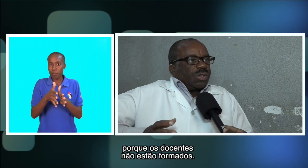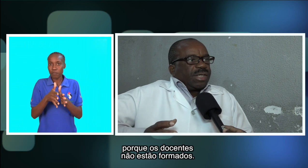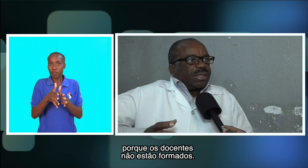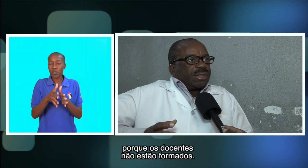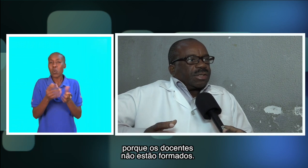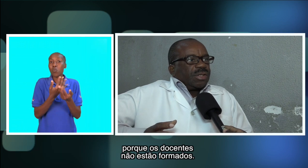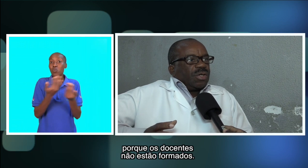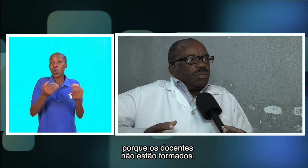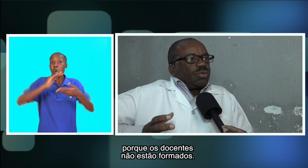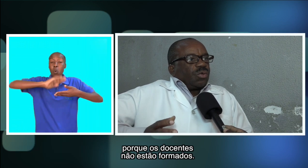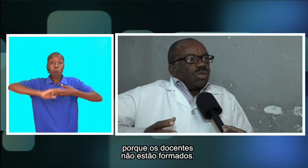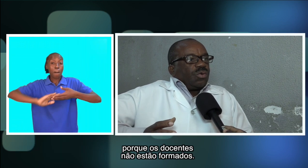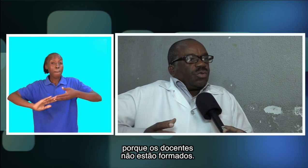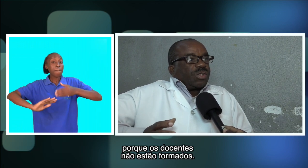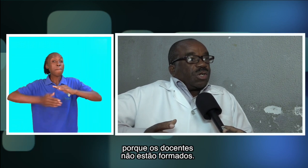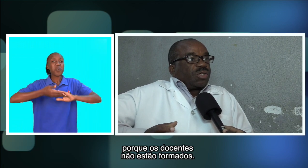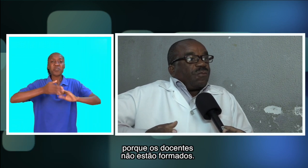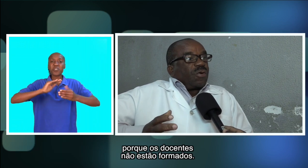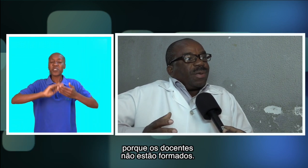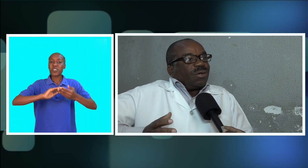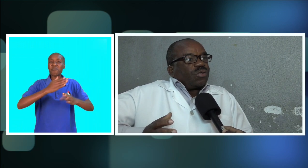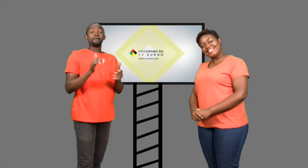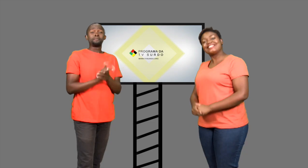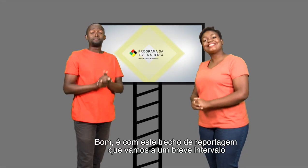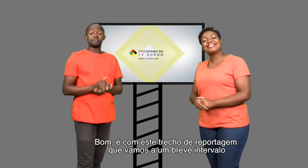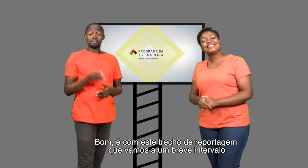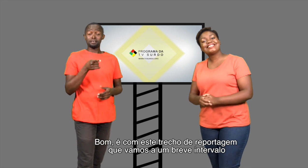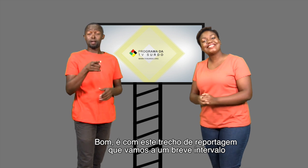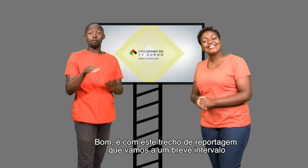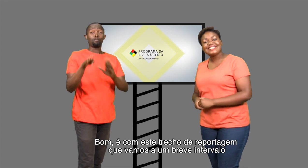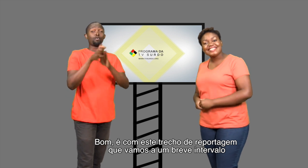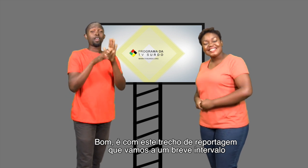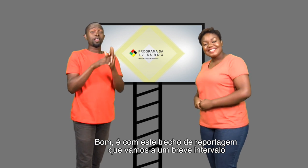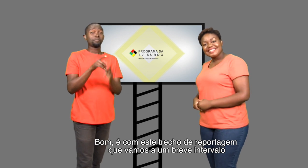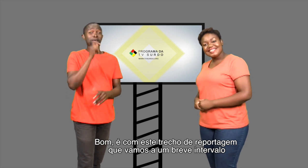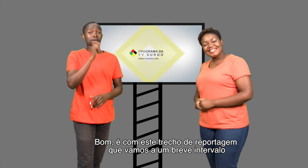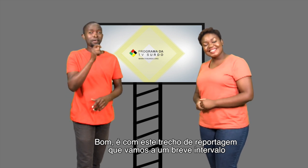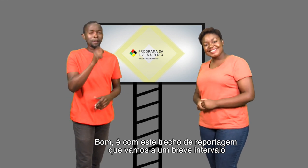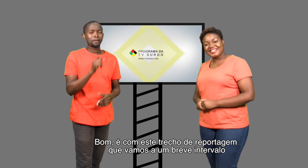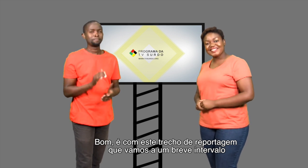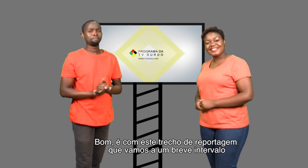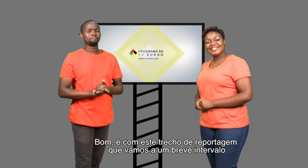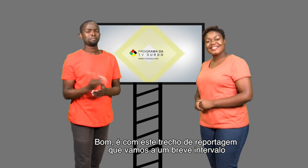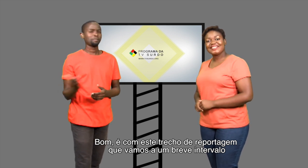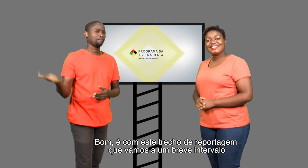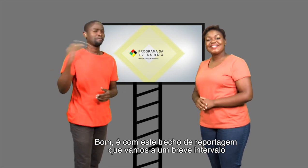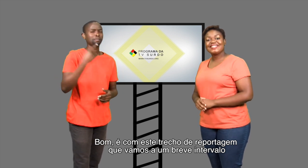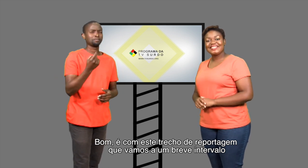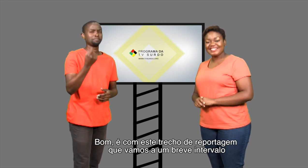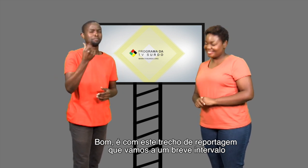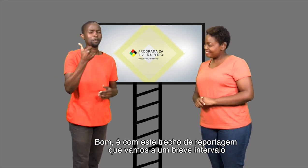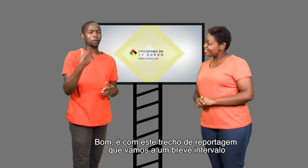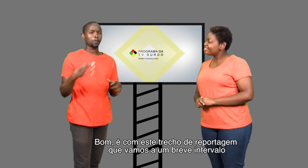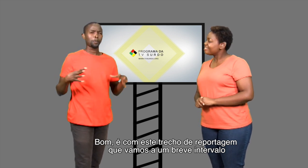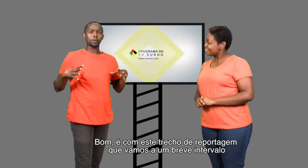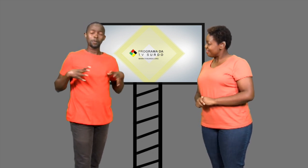docentes. Os docentes não estão formados. É com este trecho de reportagem que vamos a um breve intervalo.